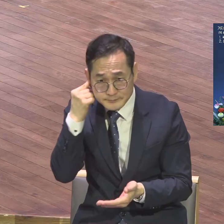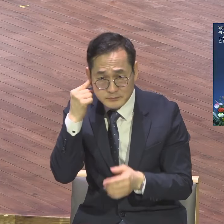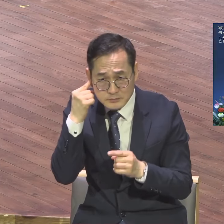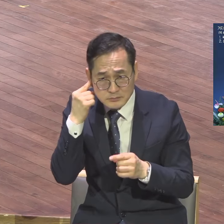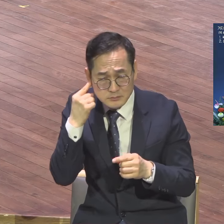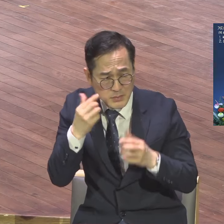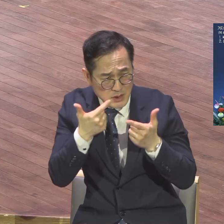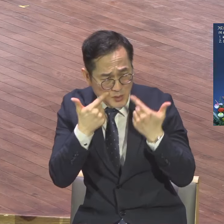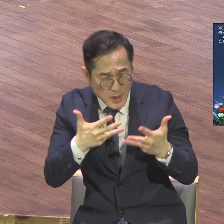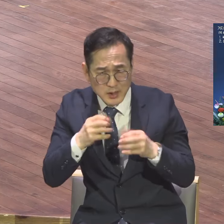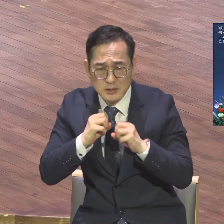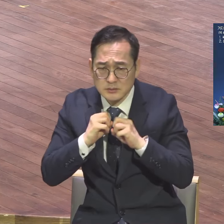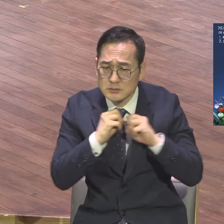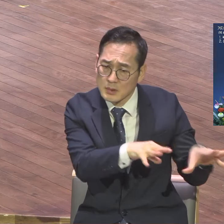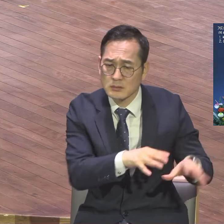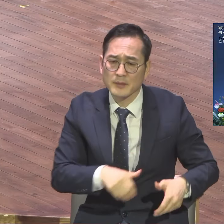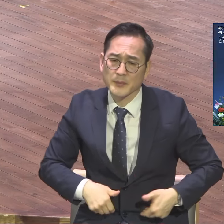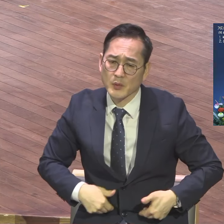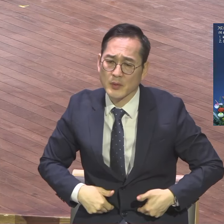어떻게 축복받는지 한 번이라도 말하고 오자